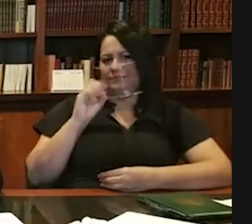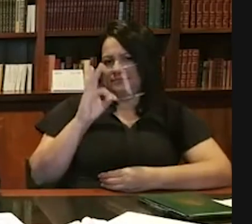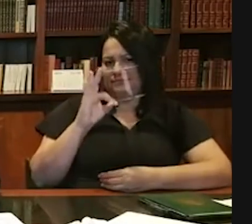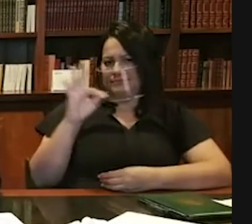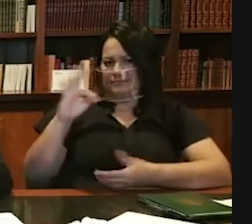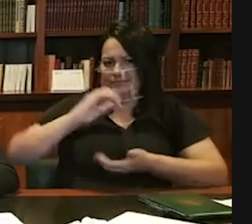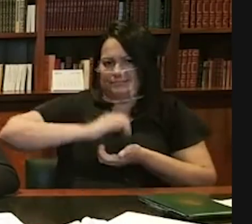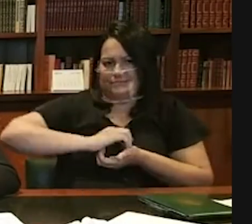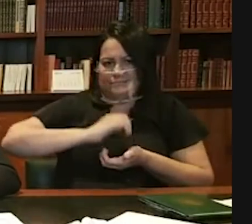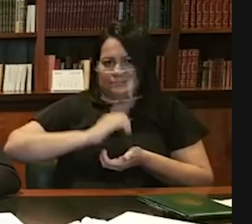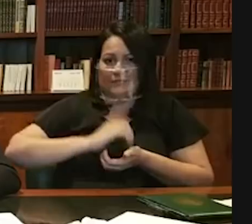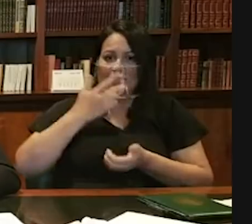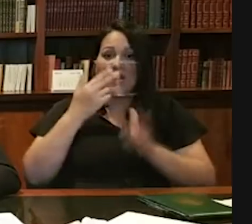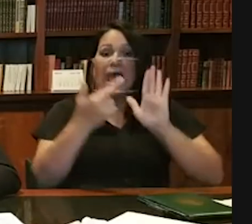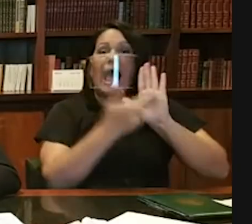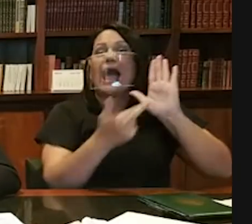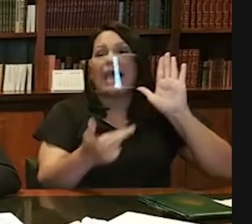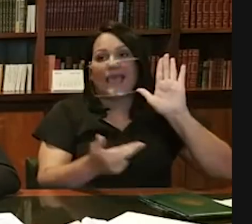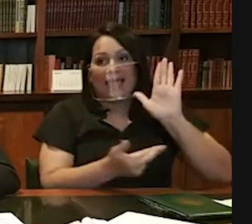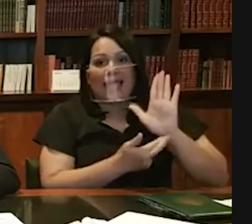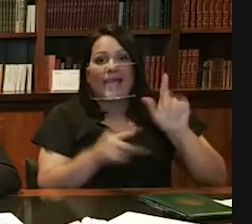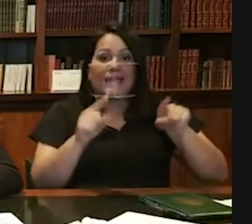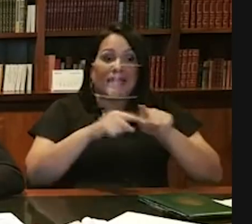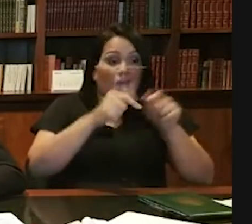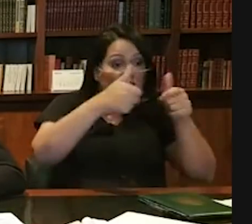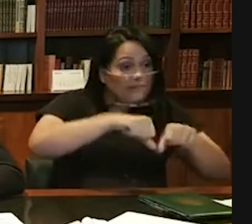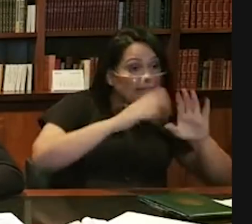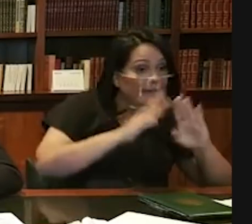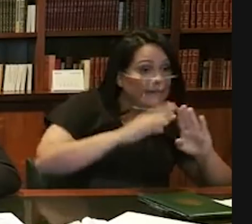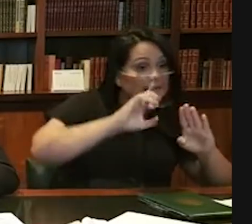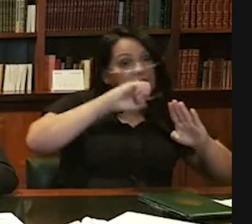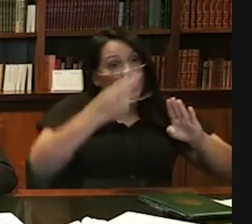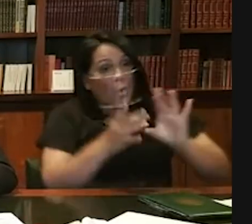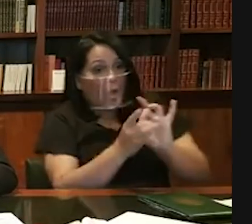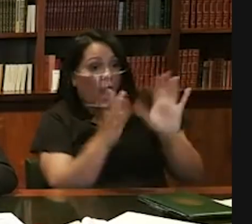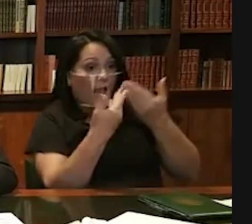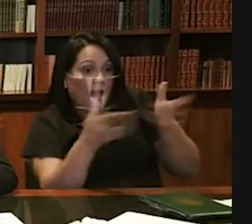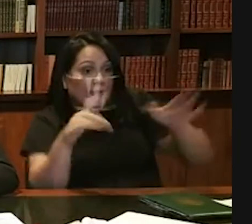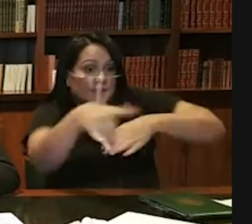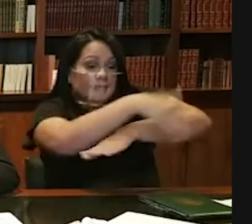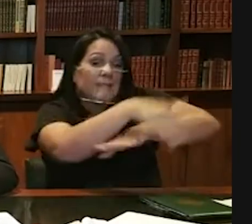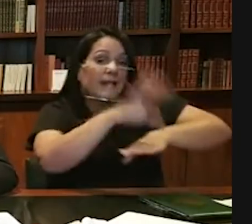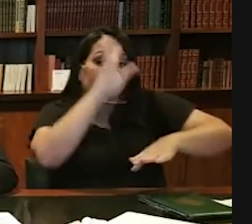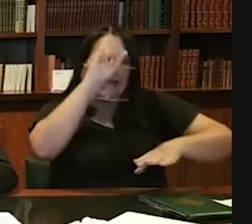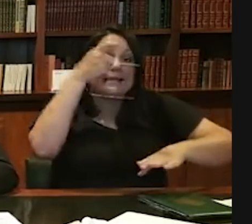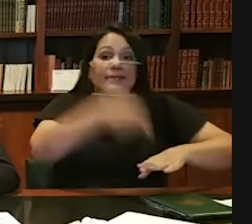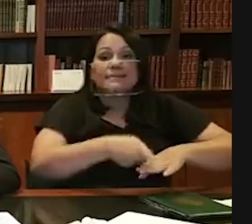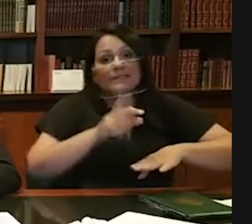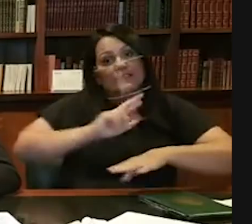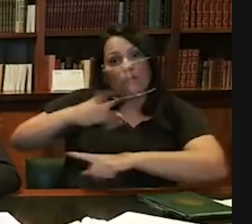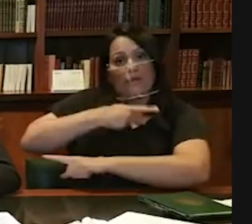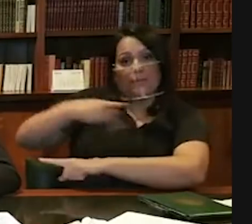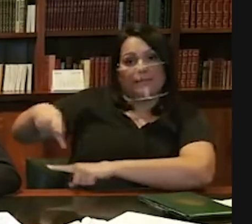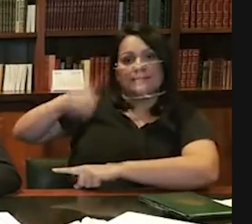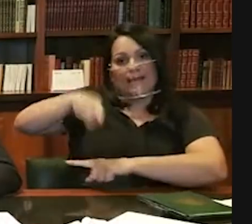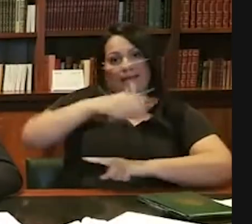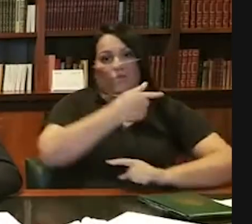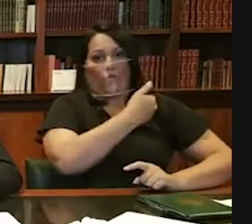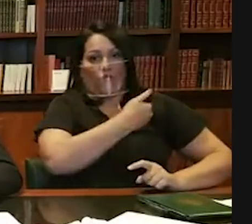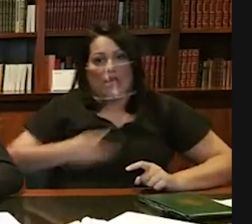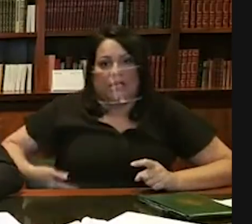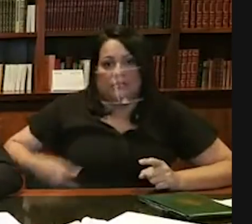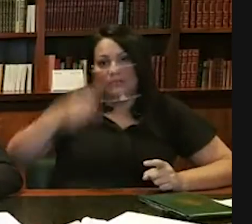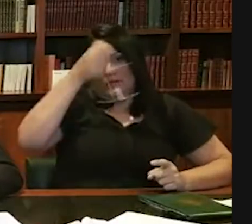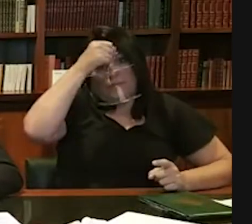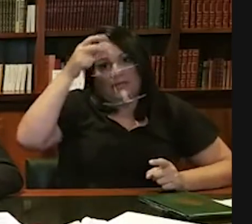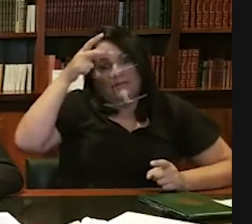medidas restritivas eram de competência exclusiva de governadores e prefeitos. Então, desemprego, em